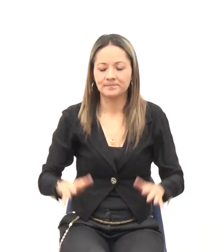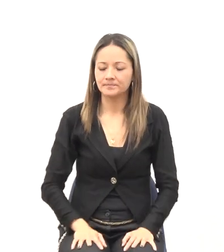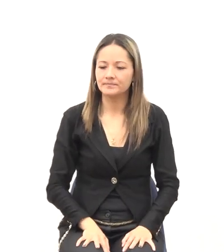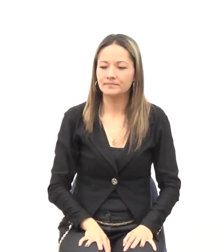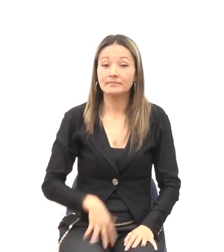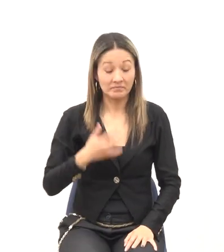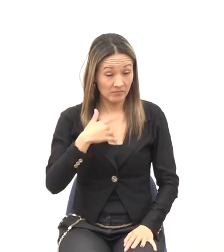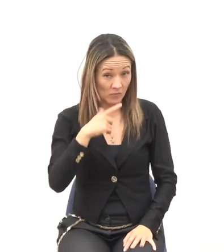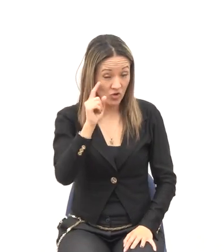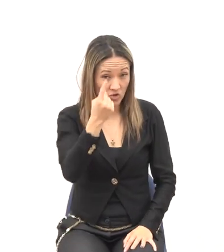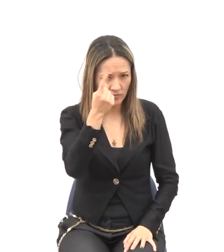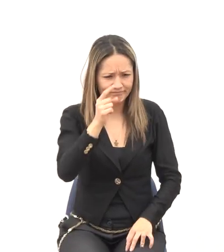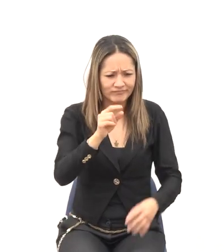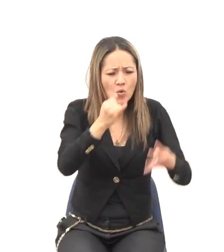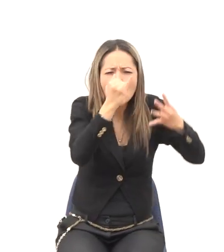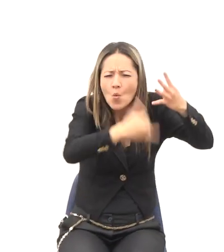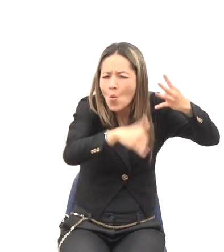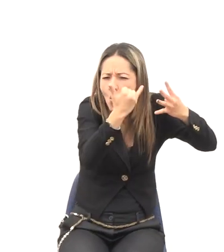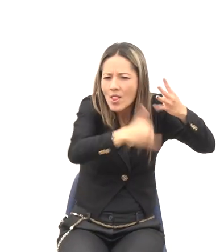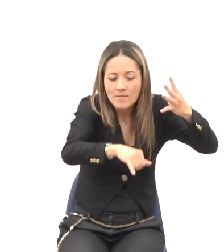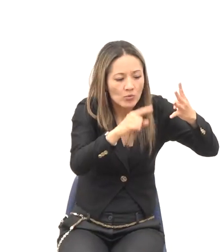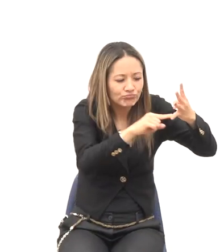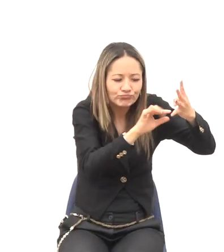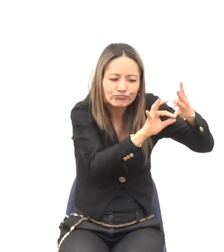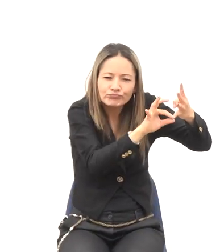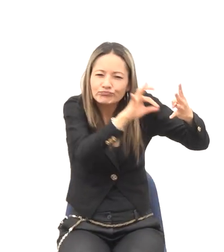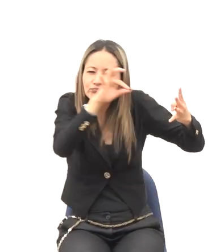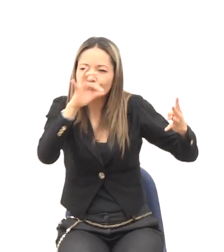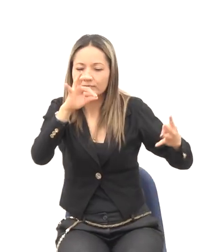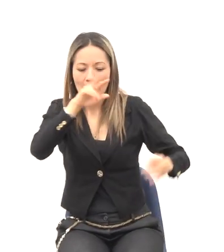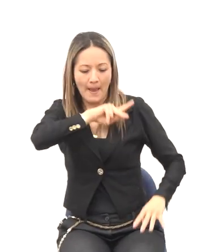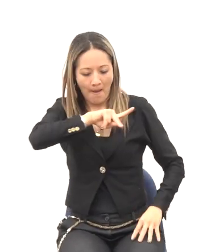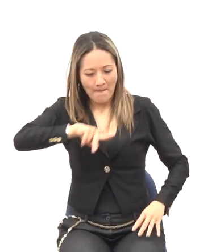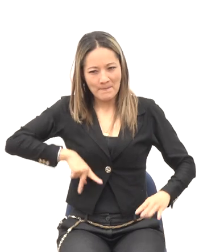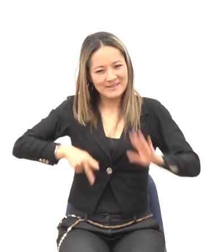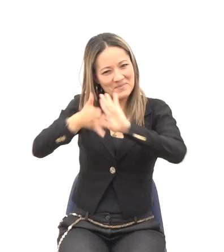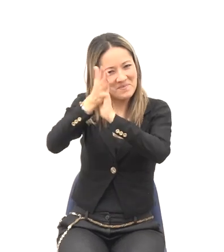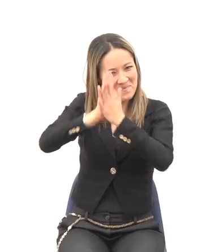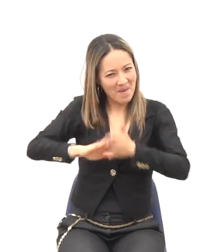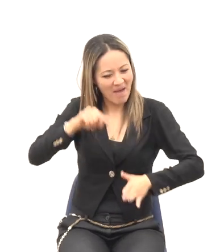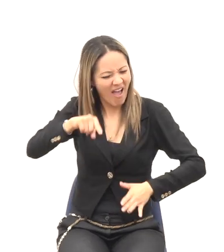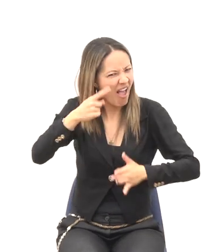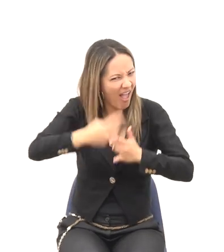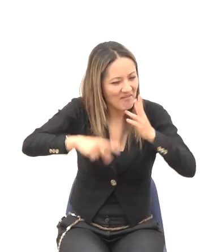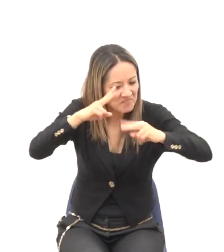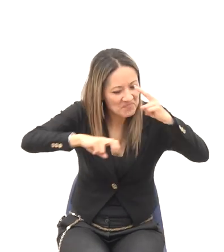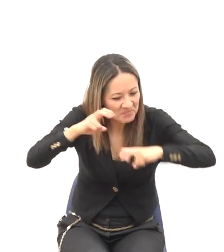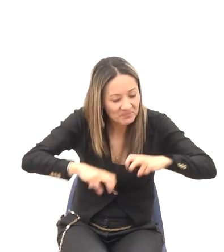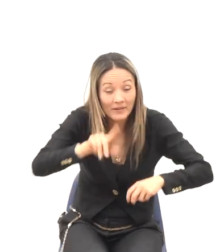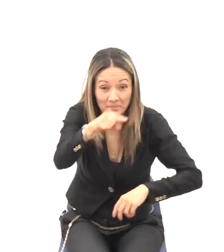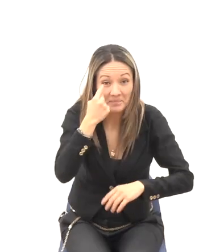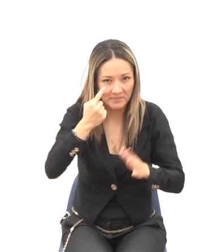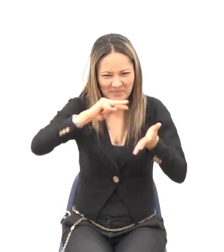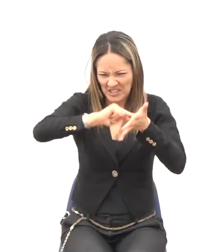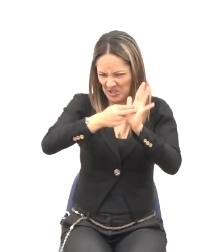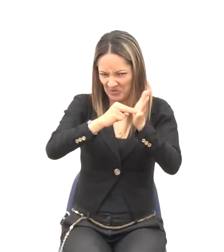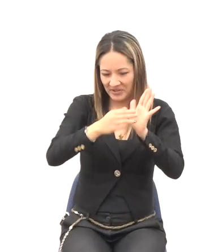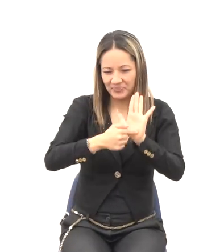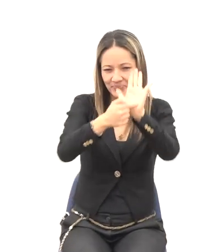tocar El último El príncipe de paz Y ese dice ¿Qué? Miren lo que significa En